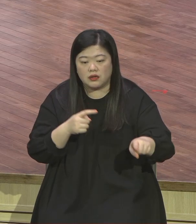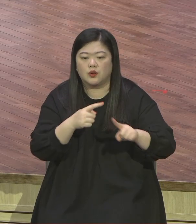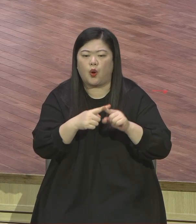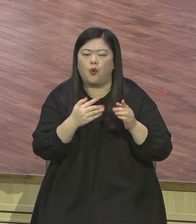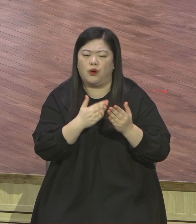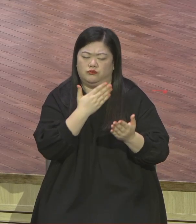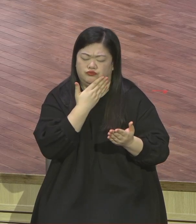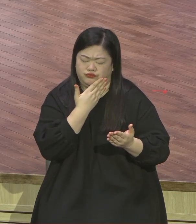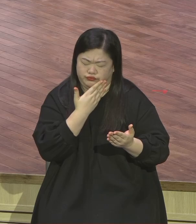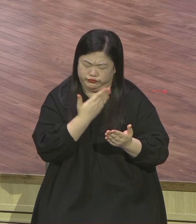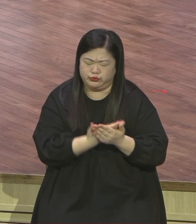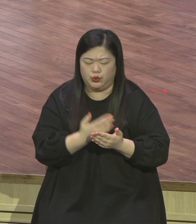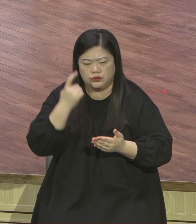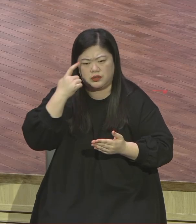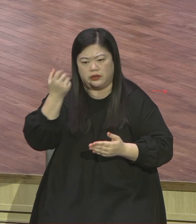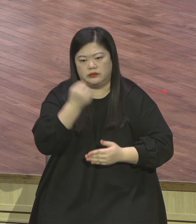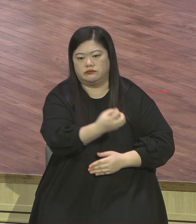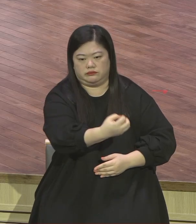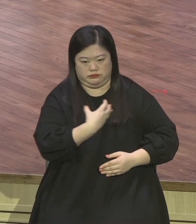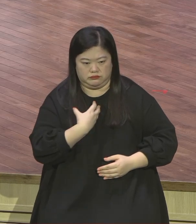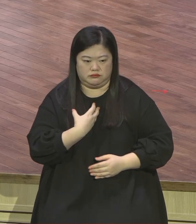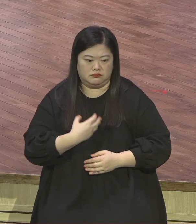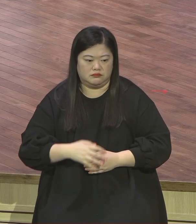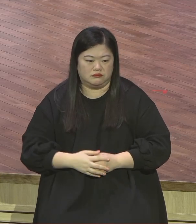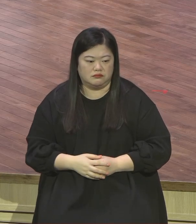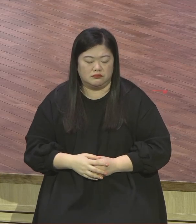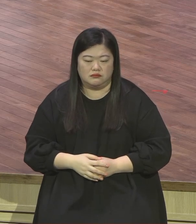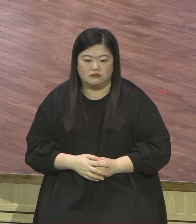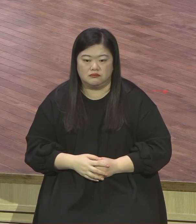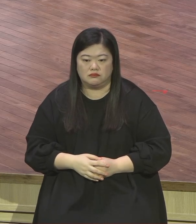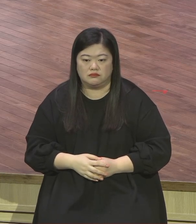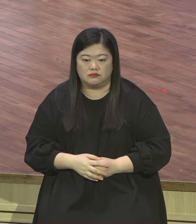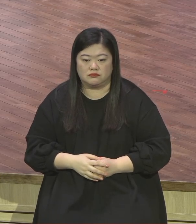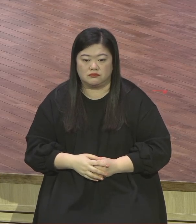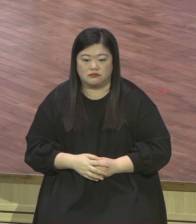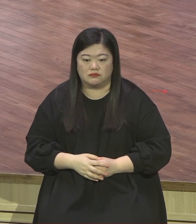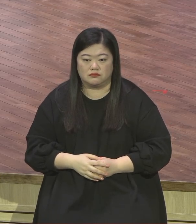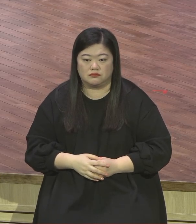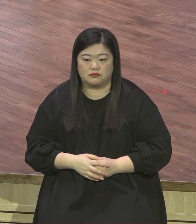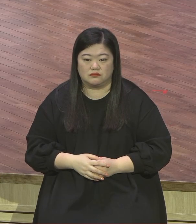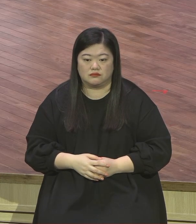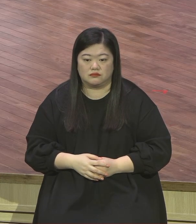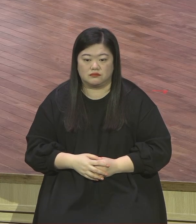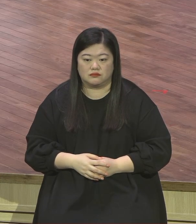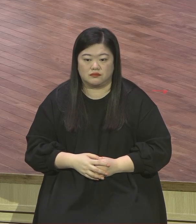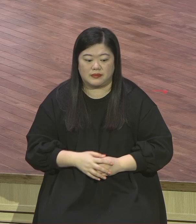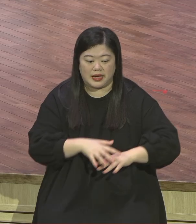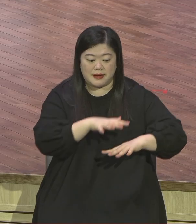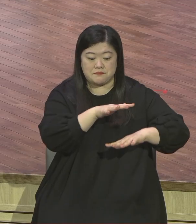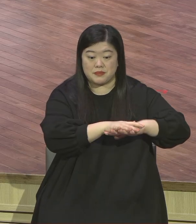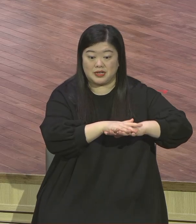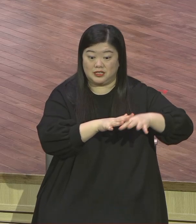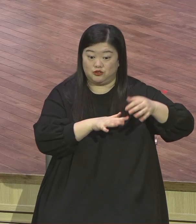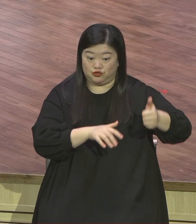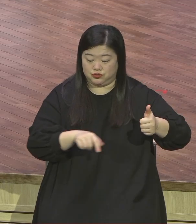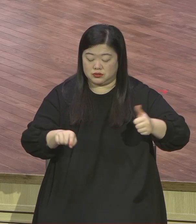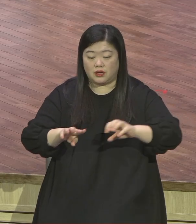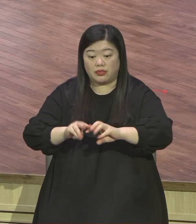밭 주인은 모릅니다 왜 몰라요 밭에